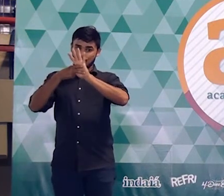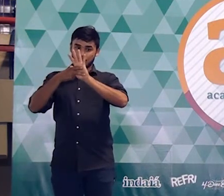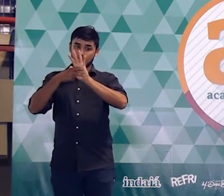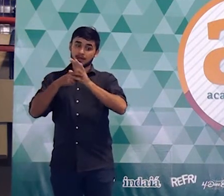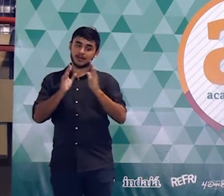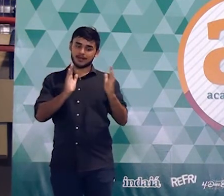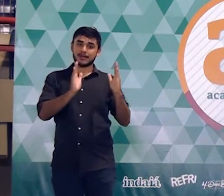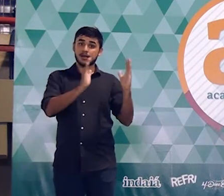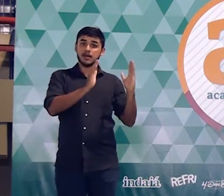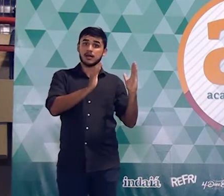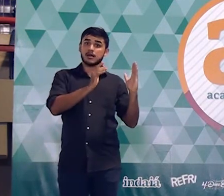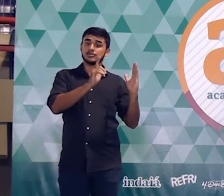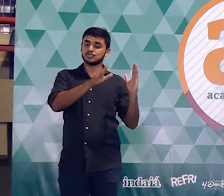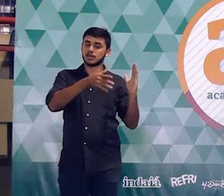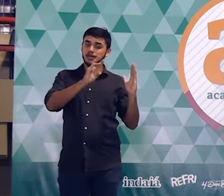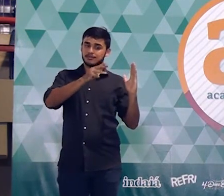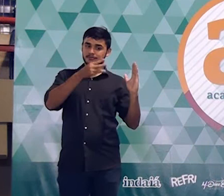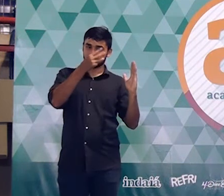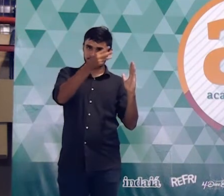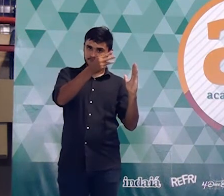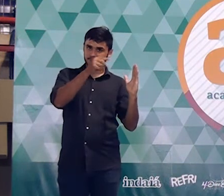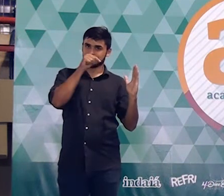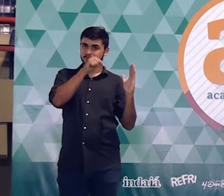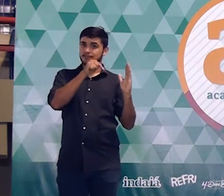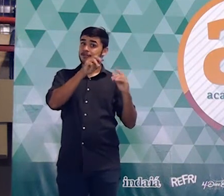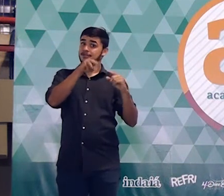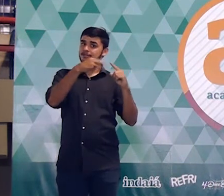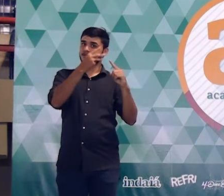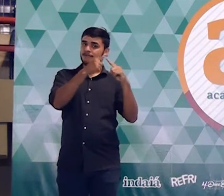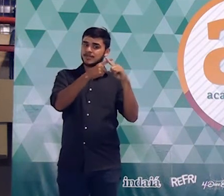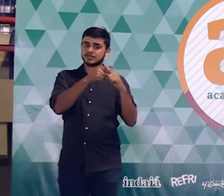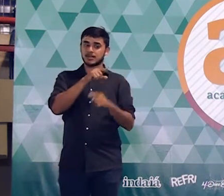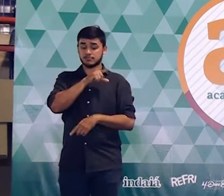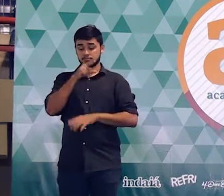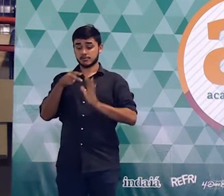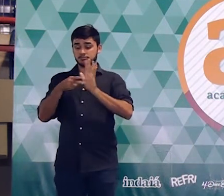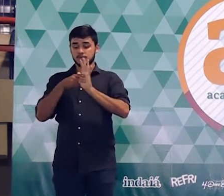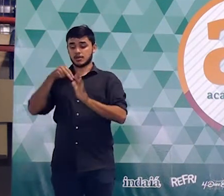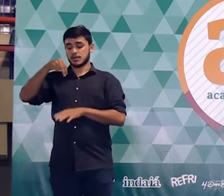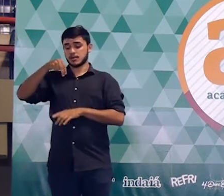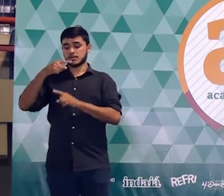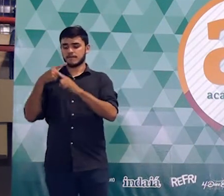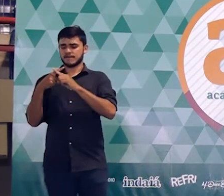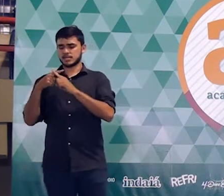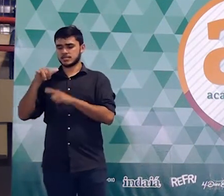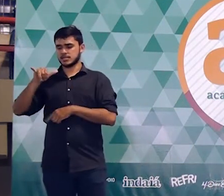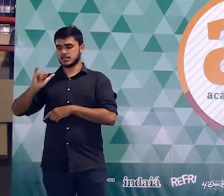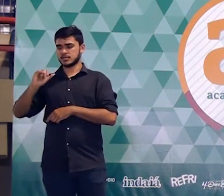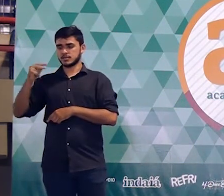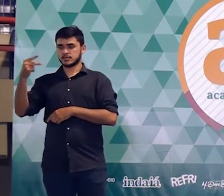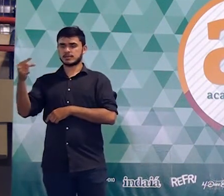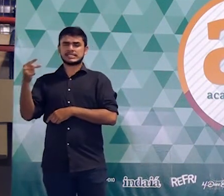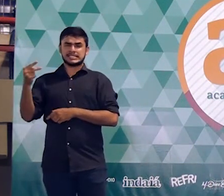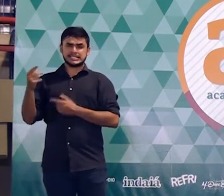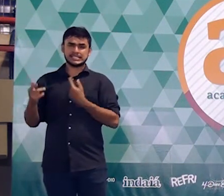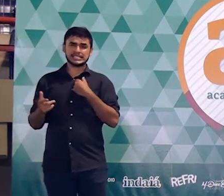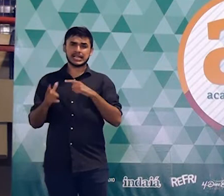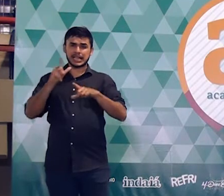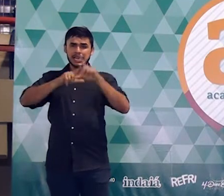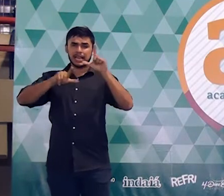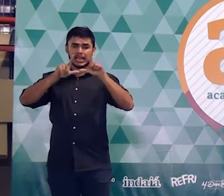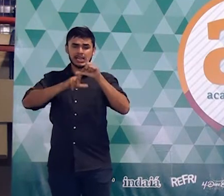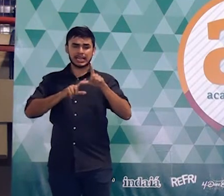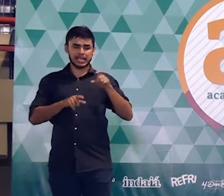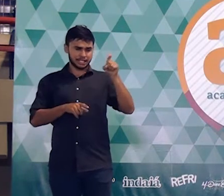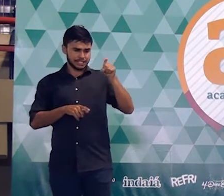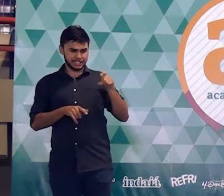gente encontrou para a segunda caixa. Igual a N vezes Y ao quadrado. Alexandre, mas tem um monte de letra. O que é que o anunciado da